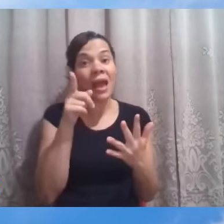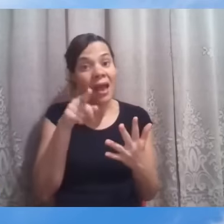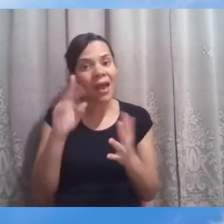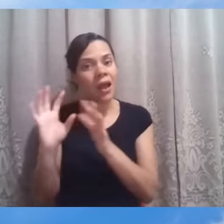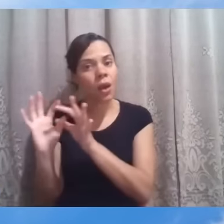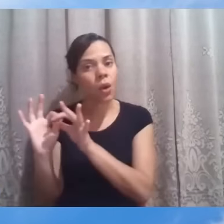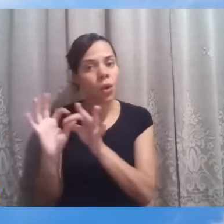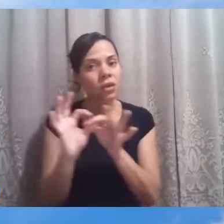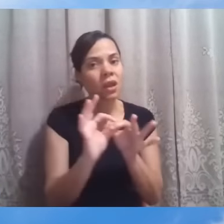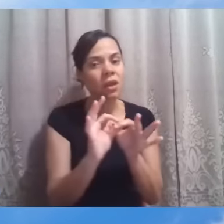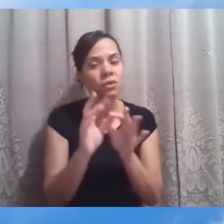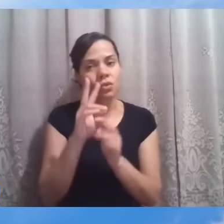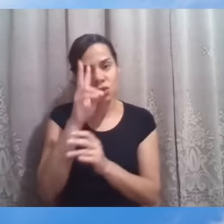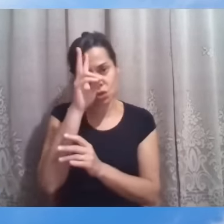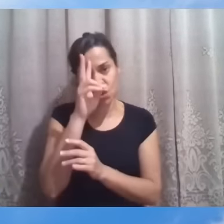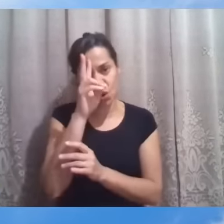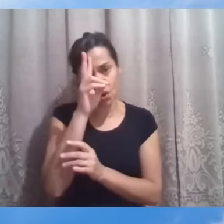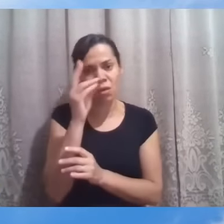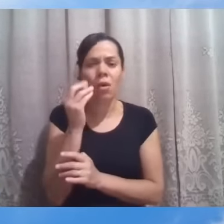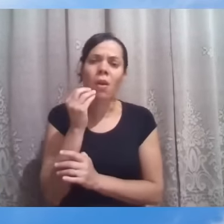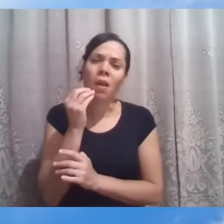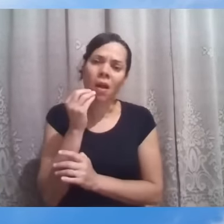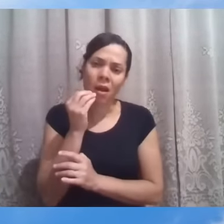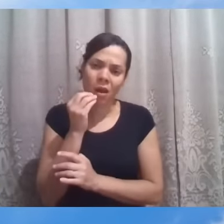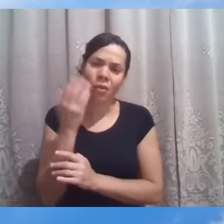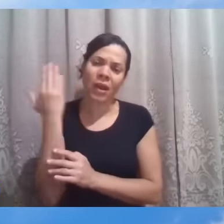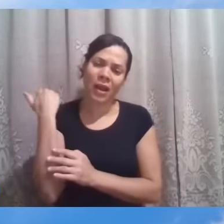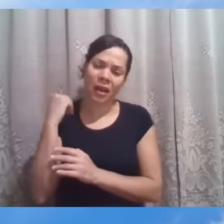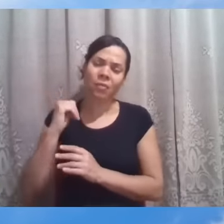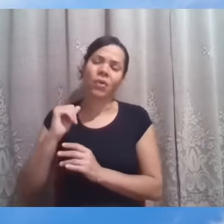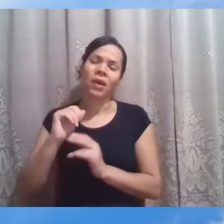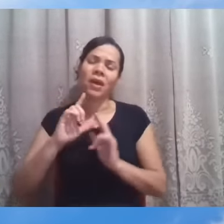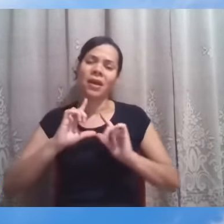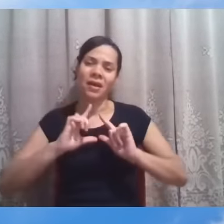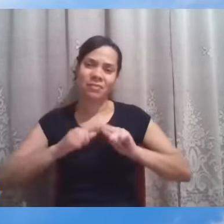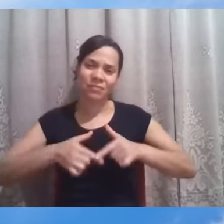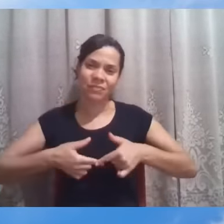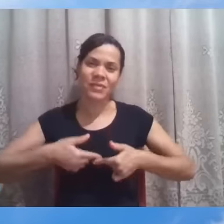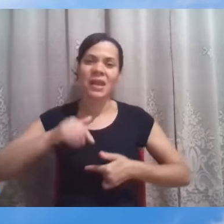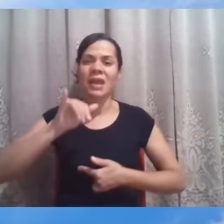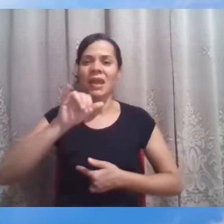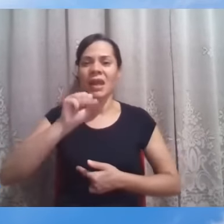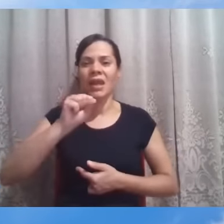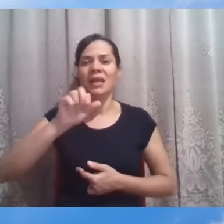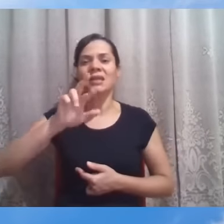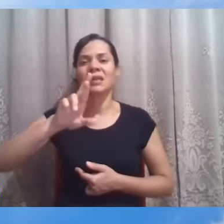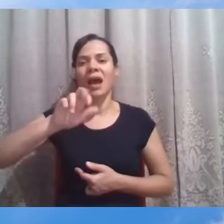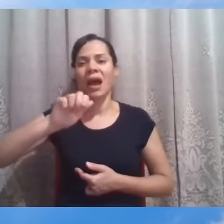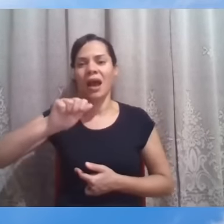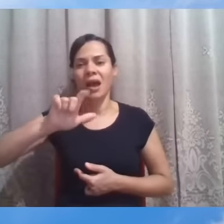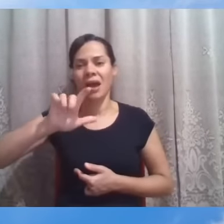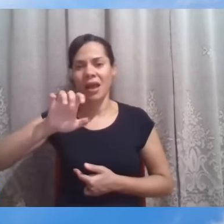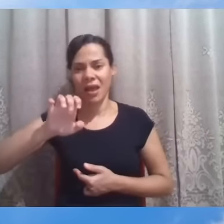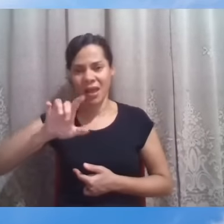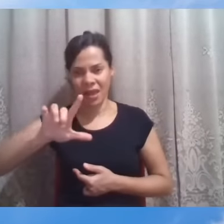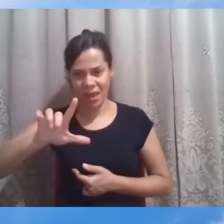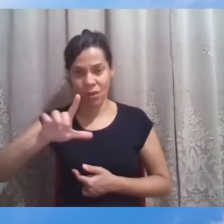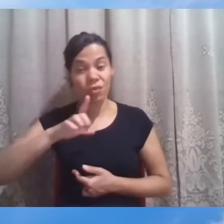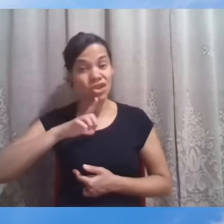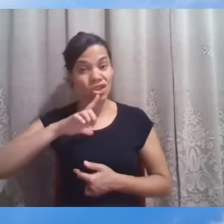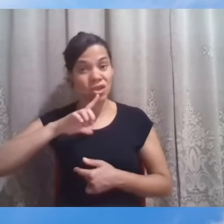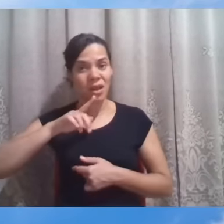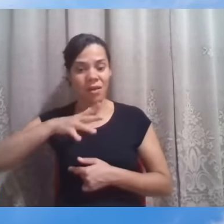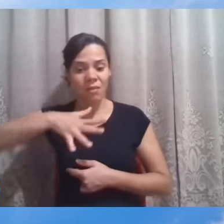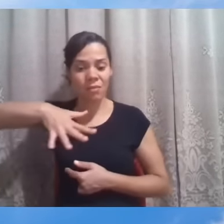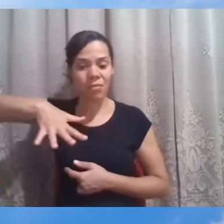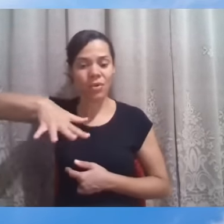naturalmente, Israel, naquela sua posição, tinha para com essas nações do entorno muitas resistências, com